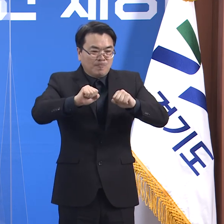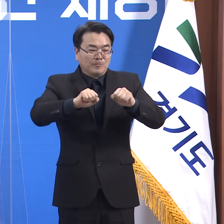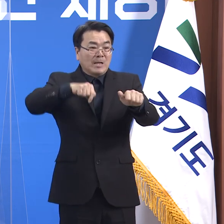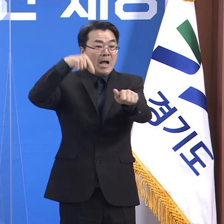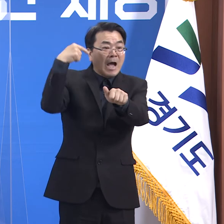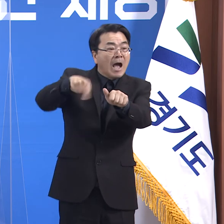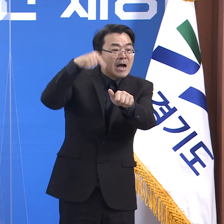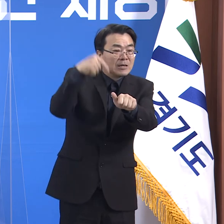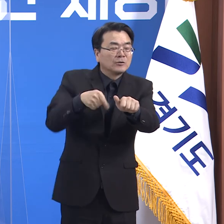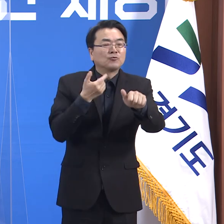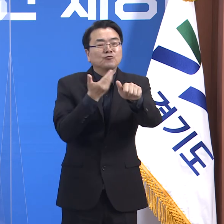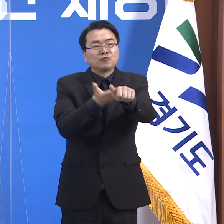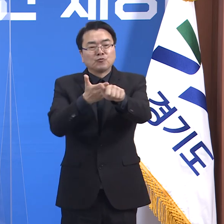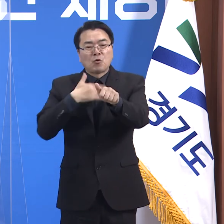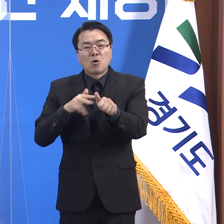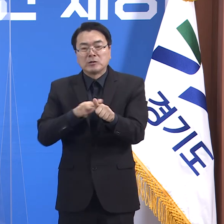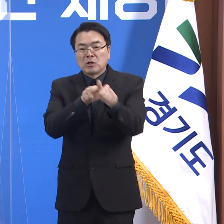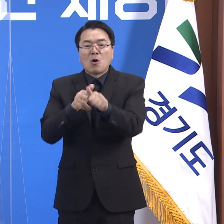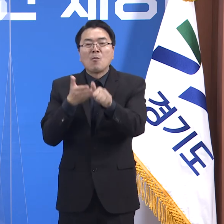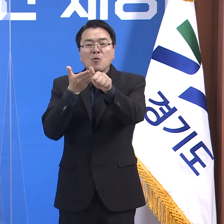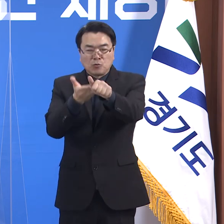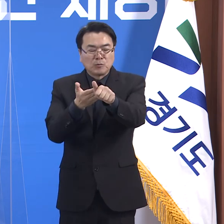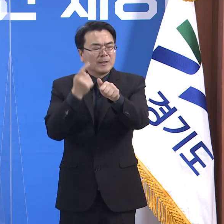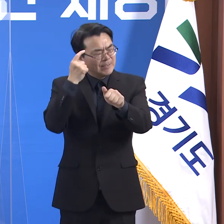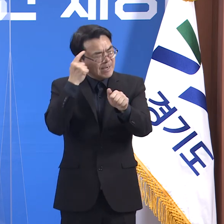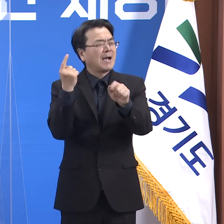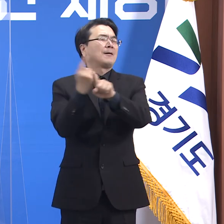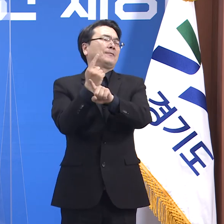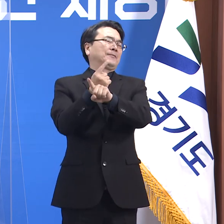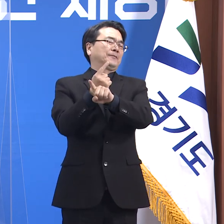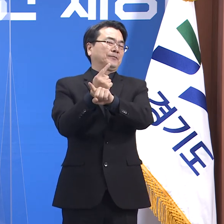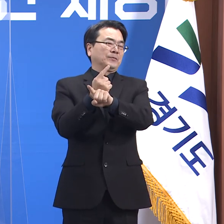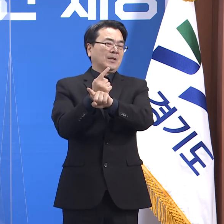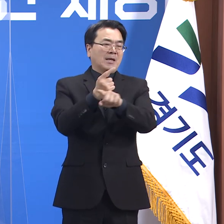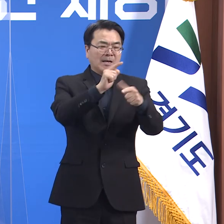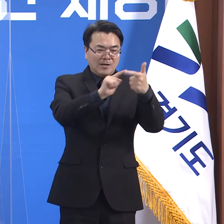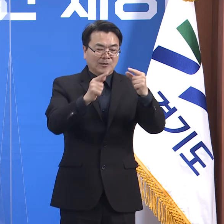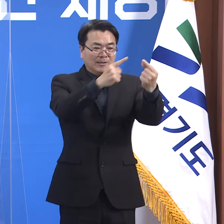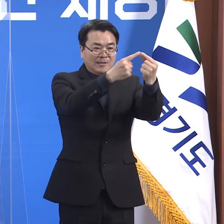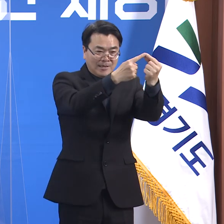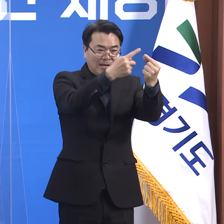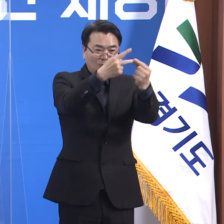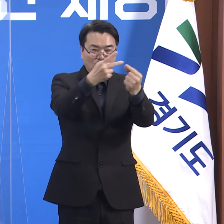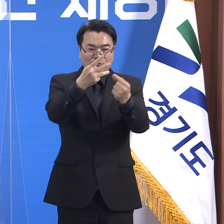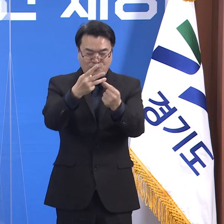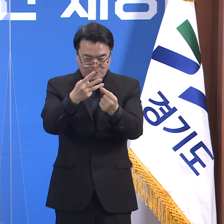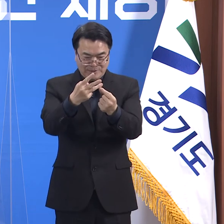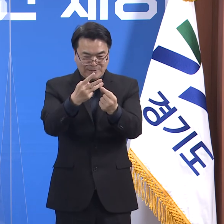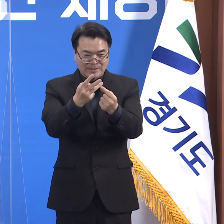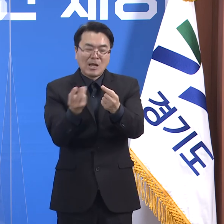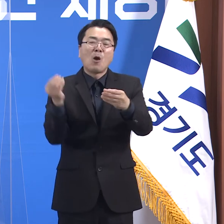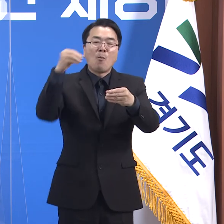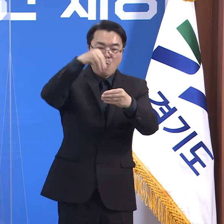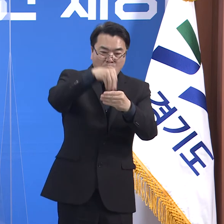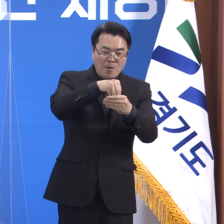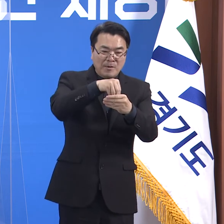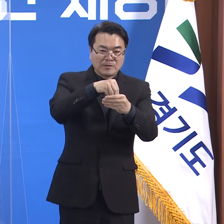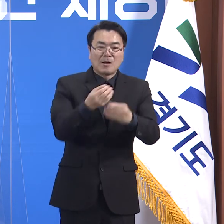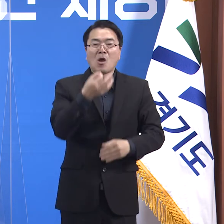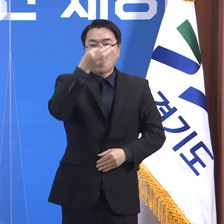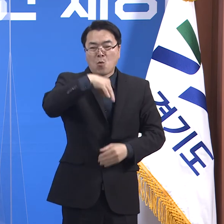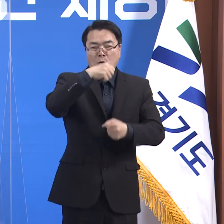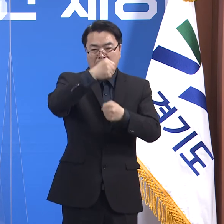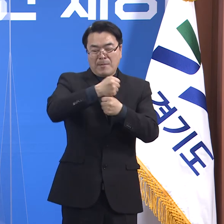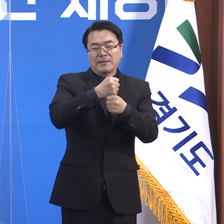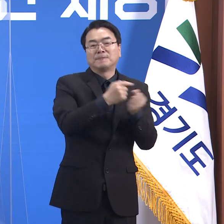강화되었을 것입니다. 이러한 세 가지 요인이 복합적으로 작동하면서 바라던 효과가 해당 영역에